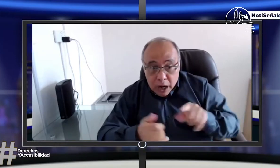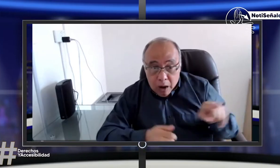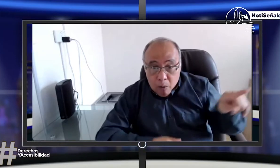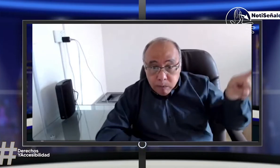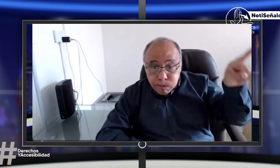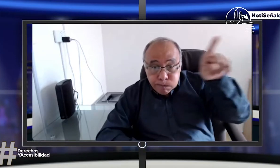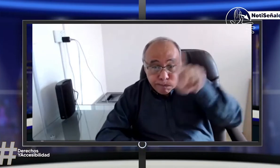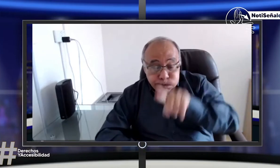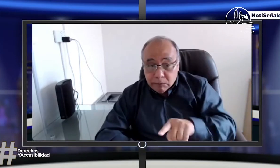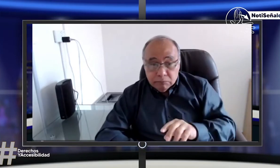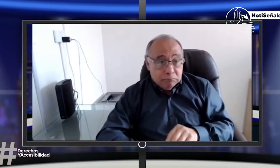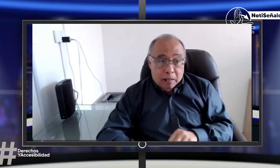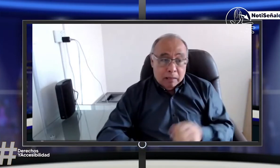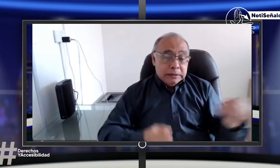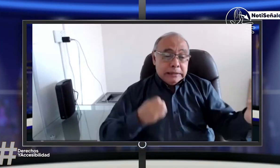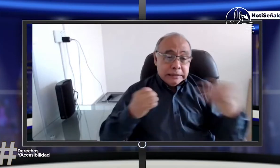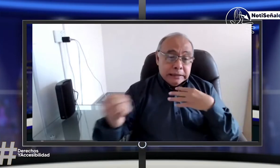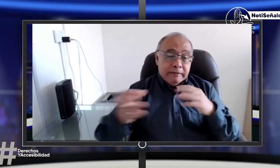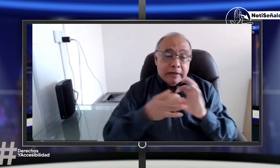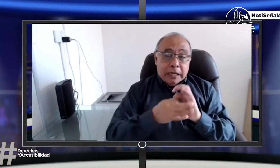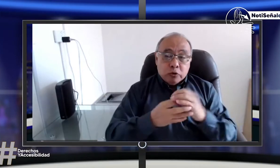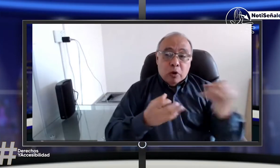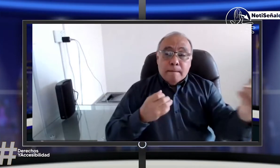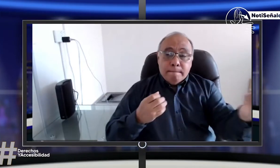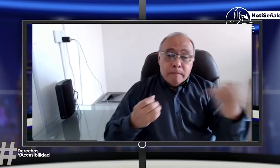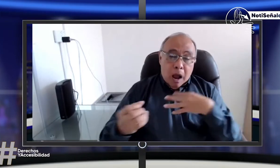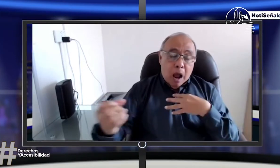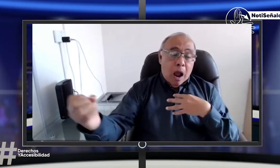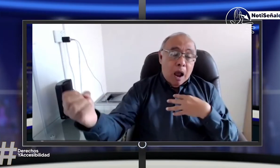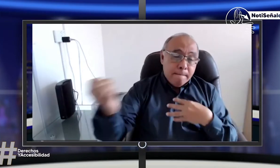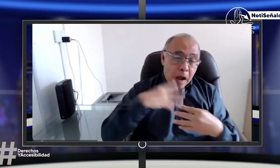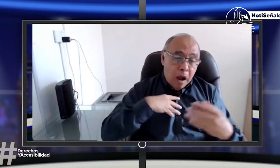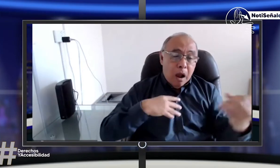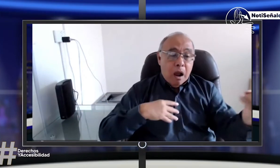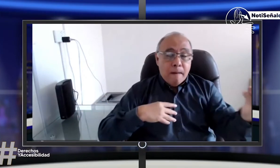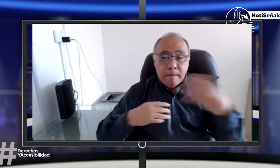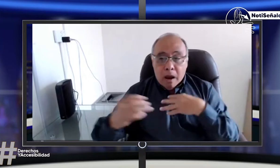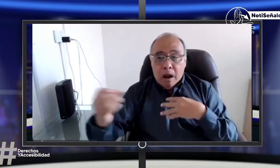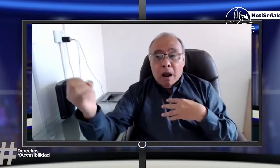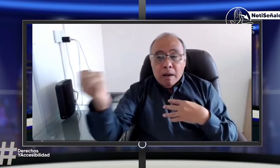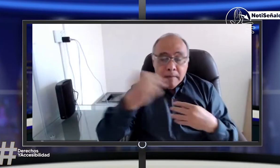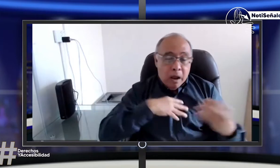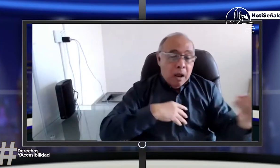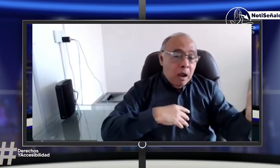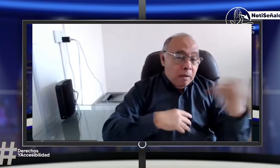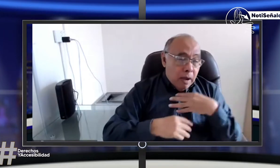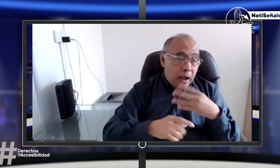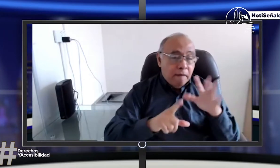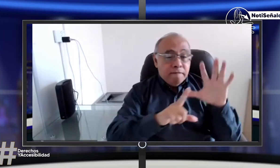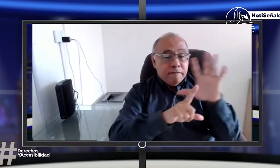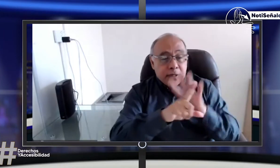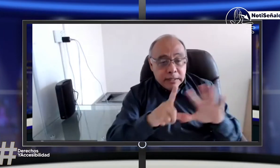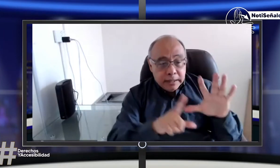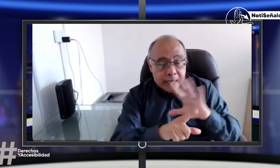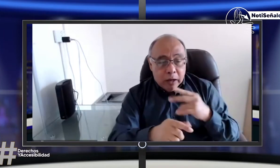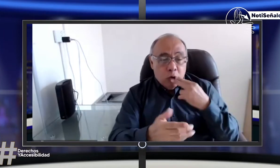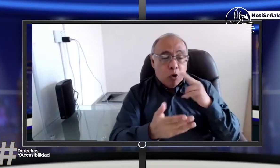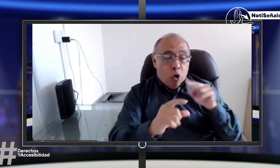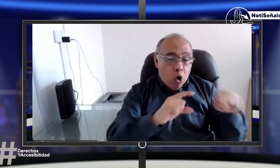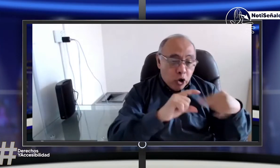inicia el año electivo no se contratan los apoyos educativos, entiéndase, intérpretes, modelos, no se